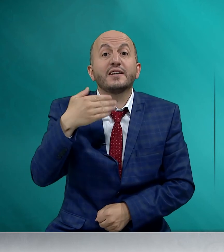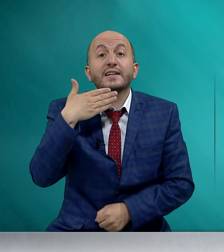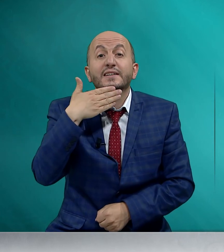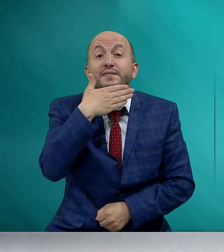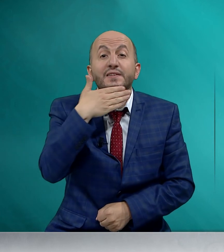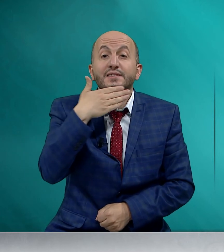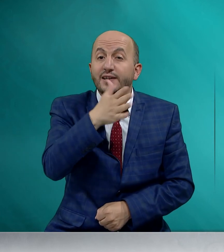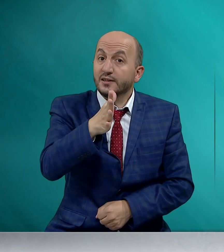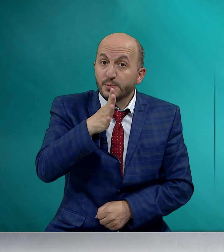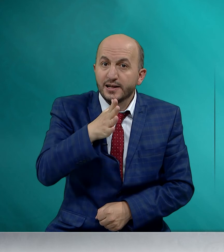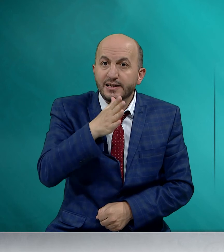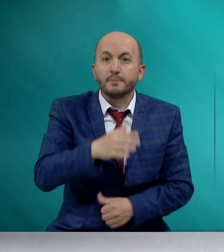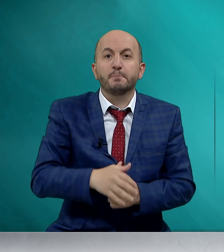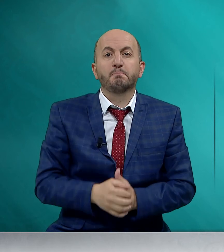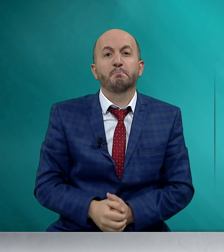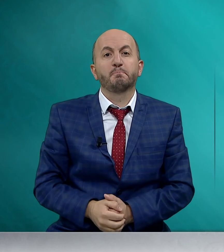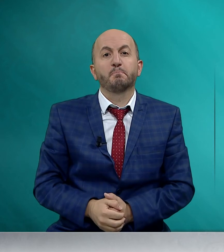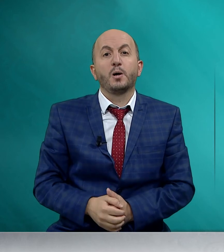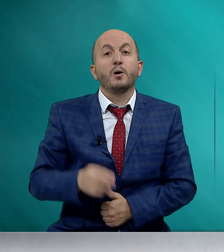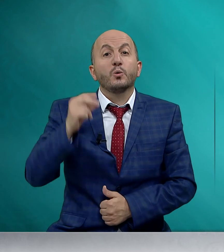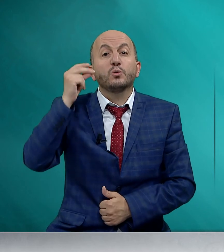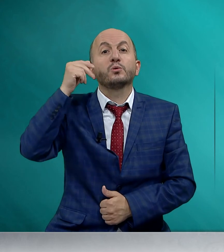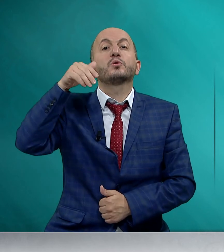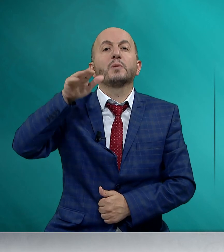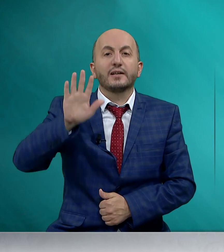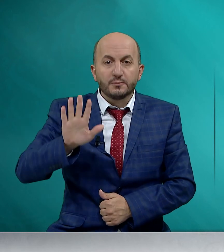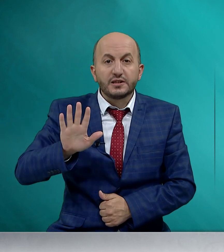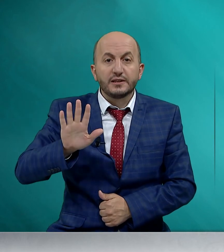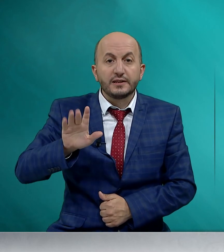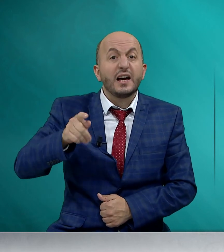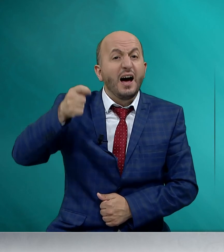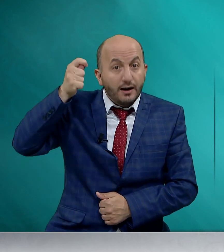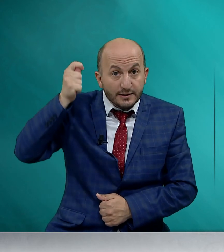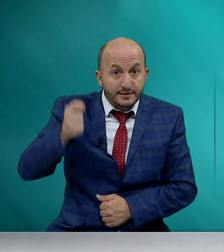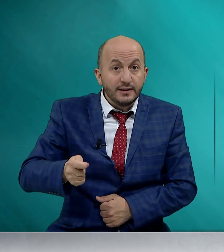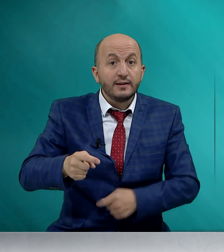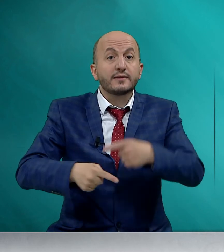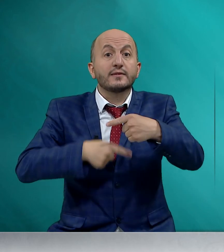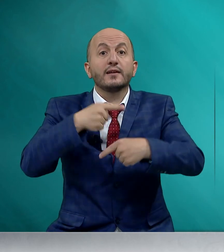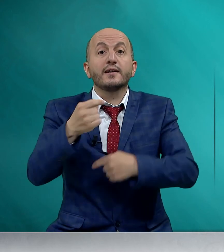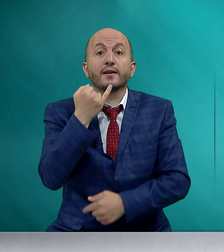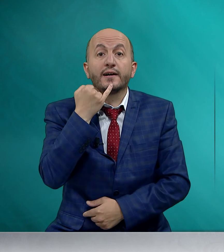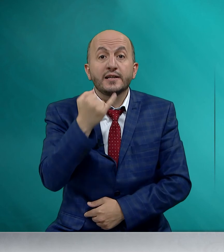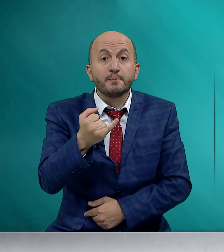fırsat bilelim. Unutmayalım ki asıl Sıla-i Rahim,